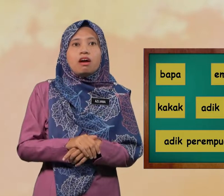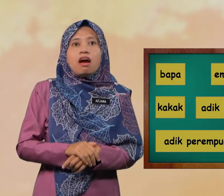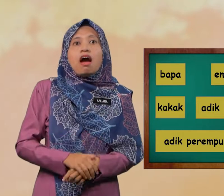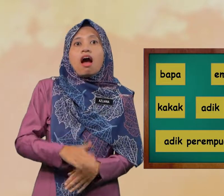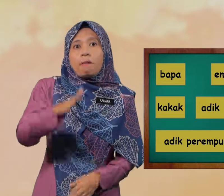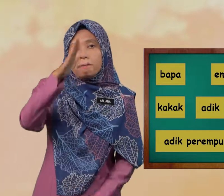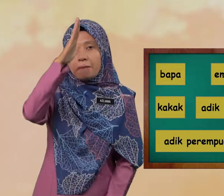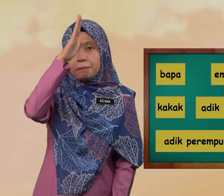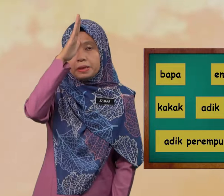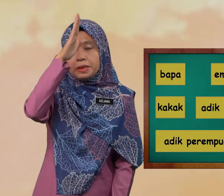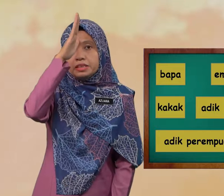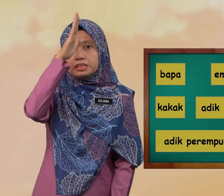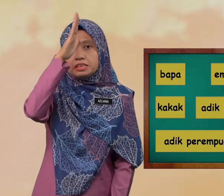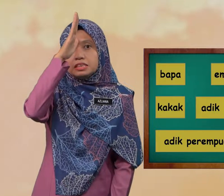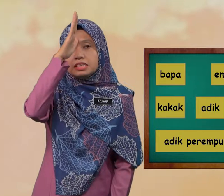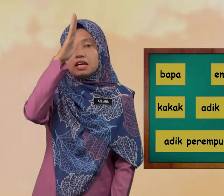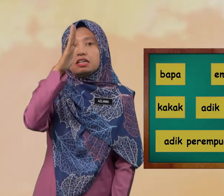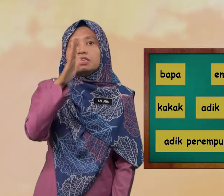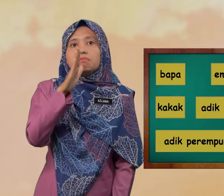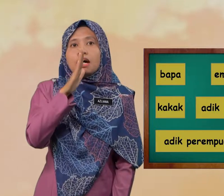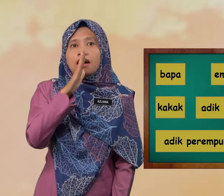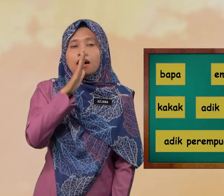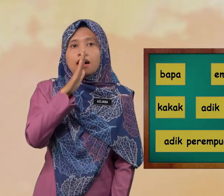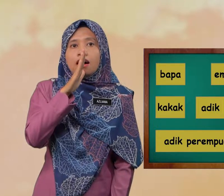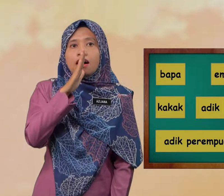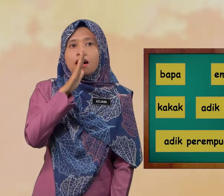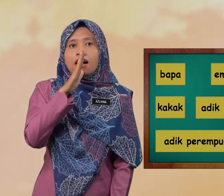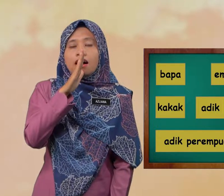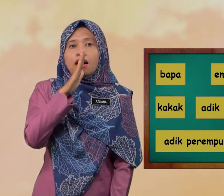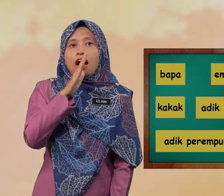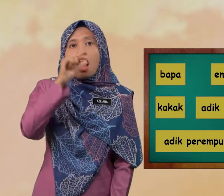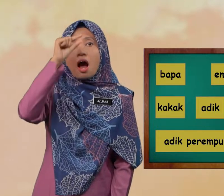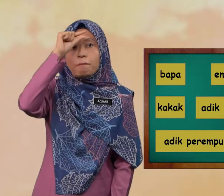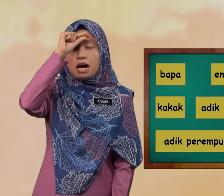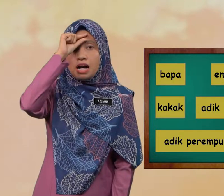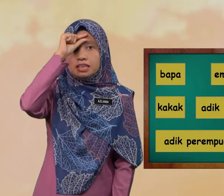Bapa Emak Abang